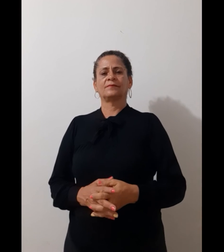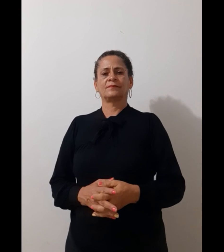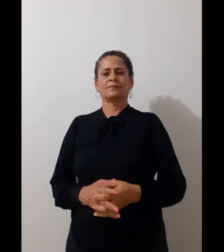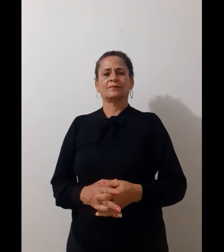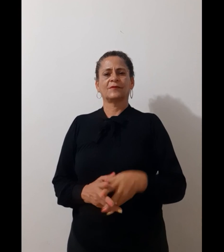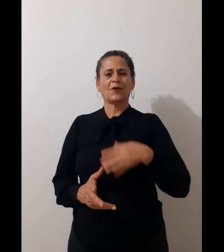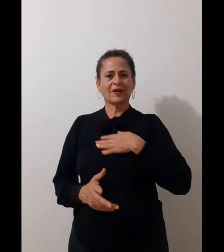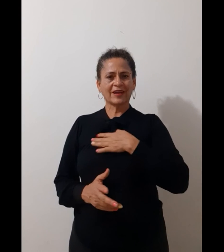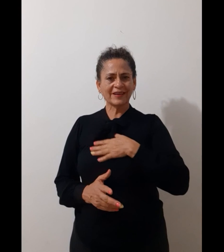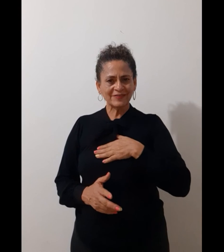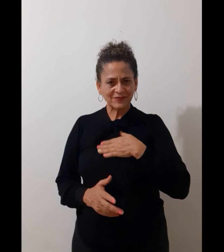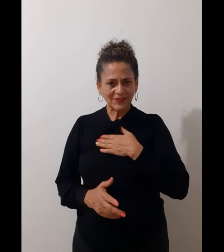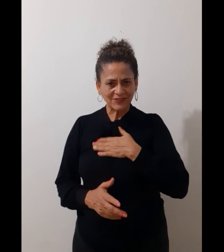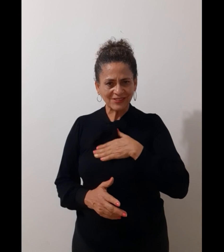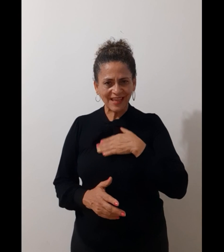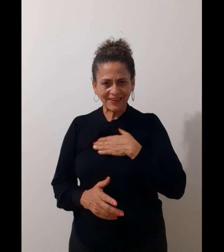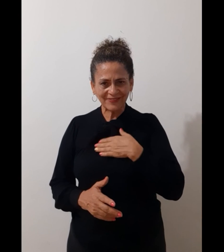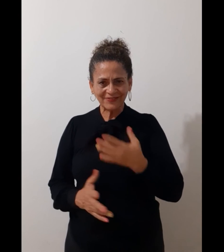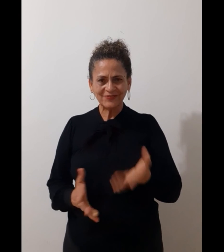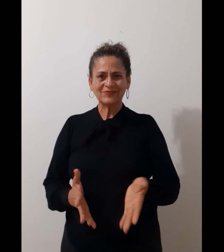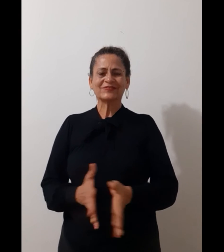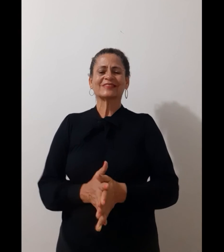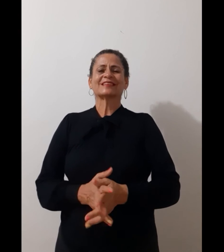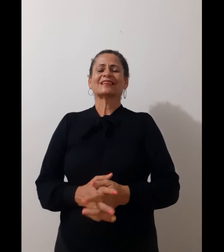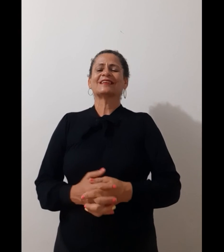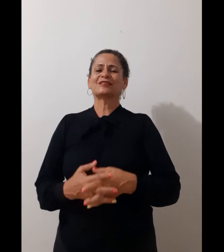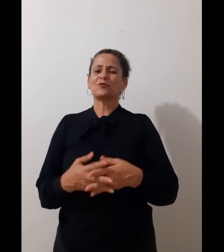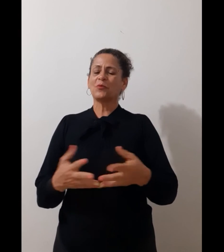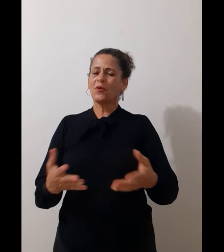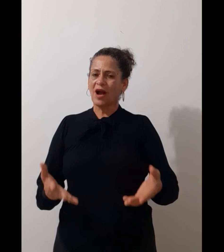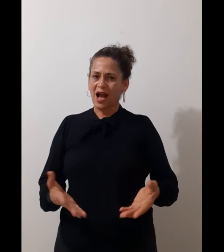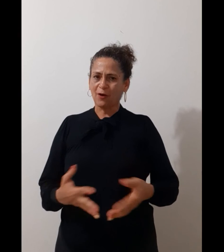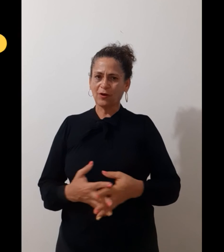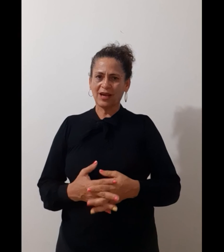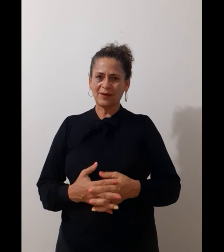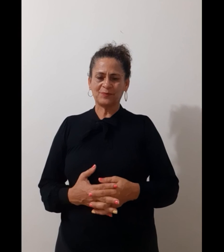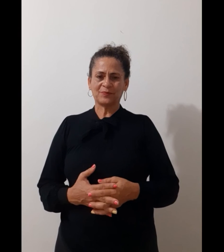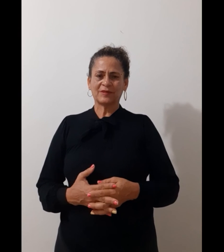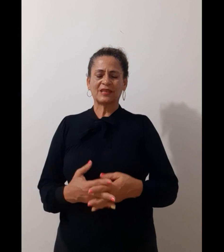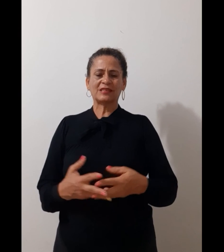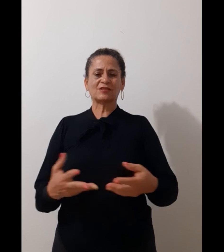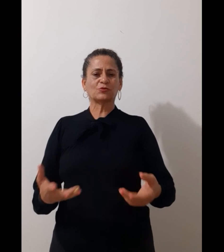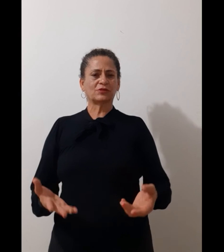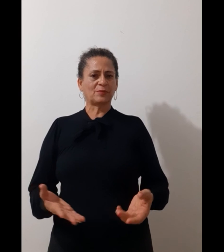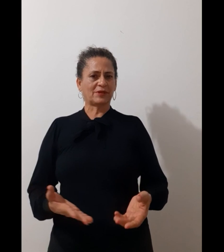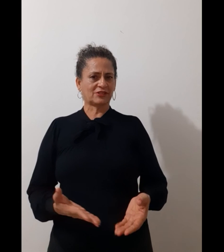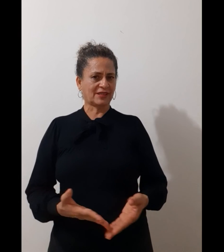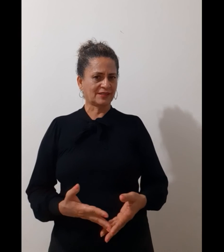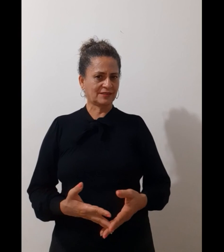Ok? Gostaram? Então, boa aula. Estudem bastante.